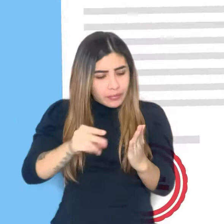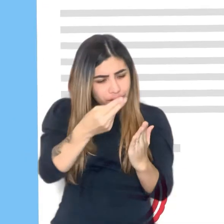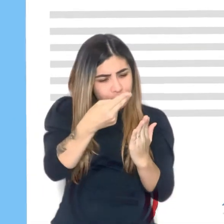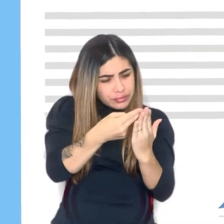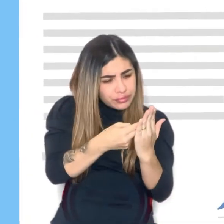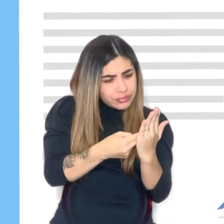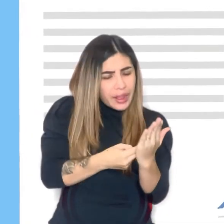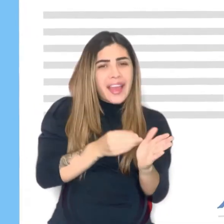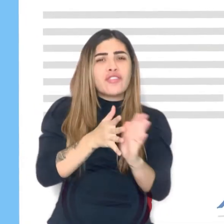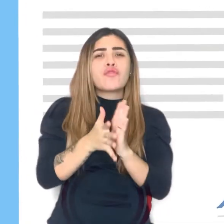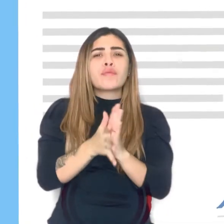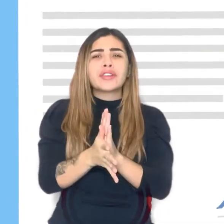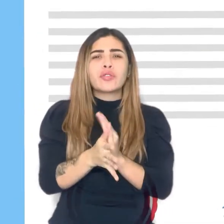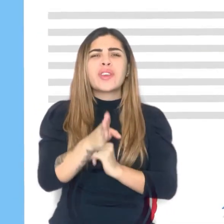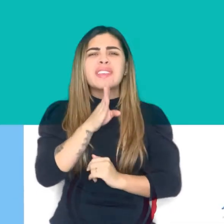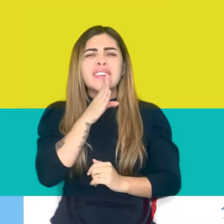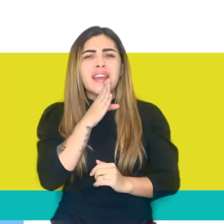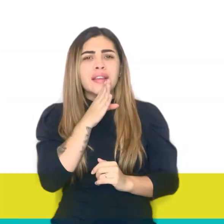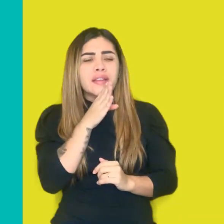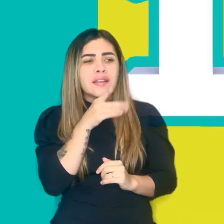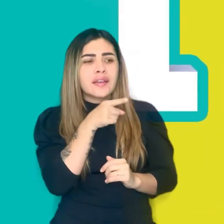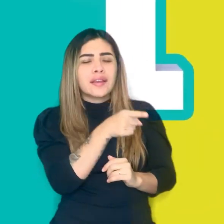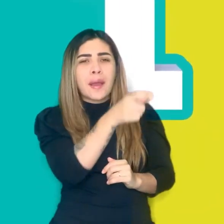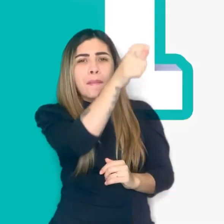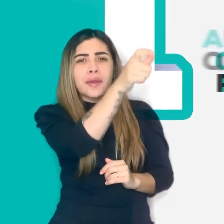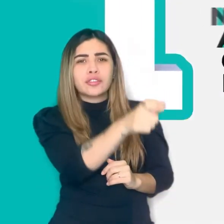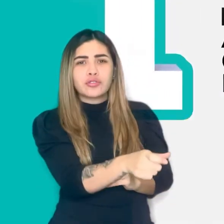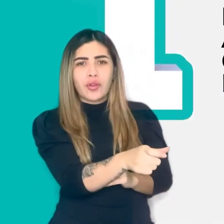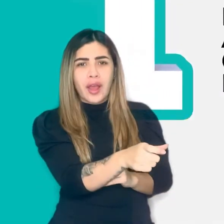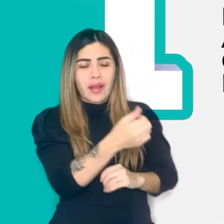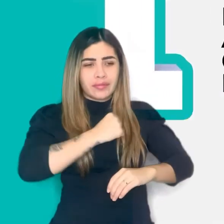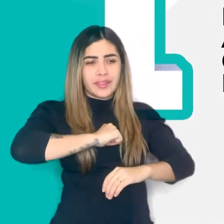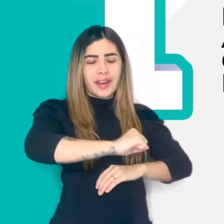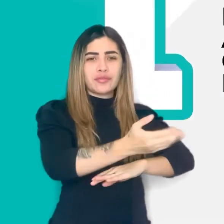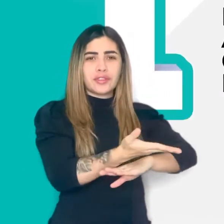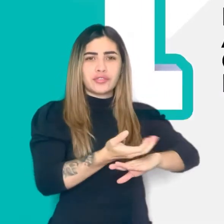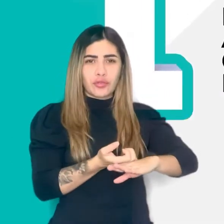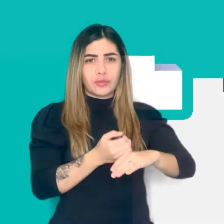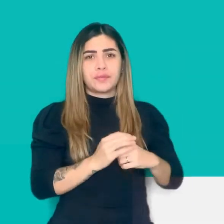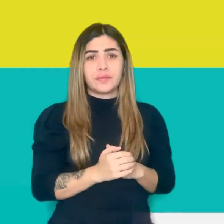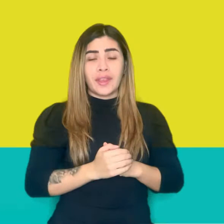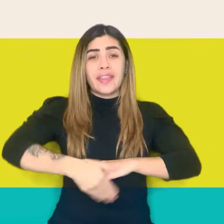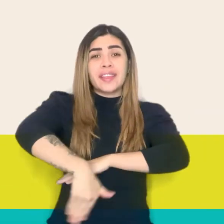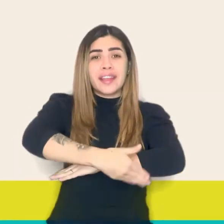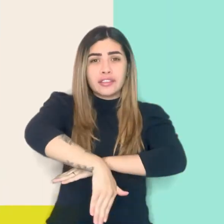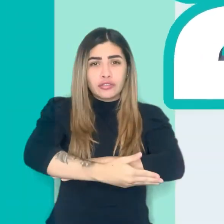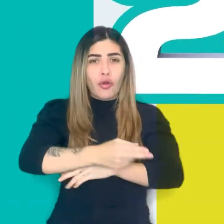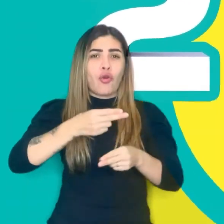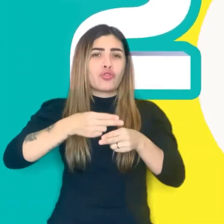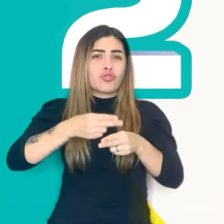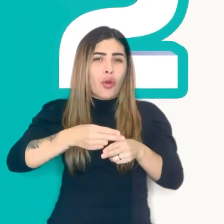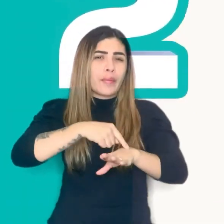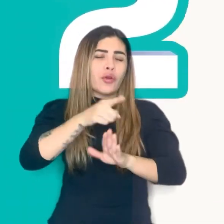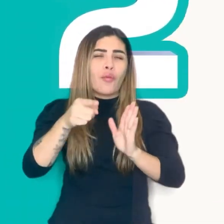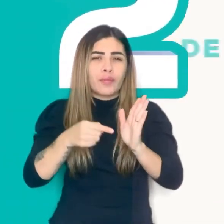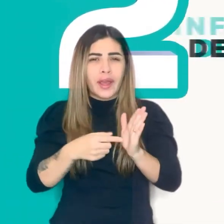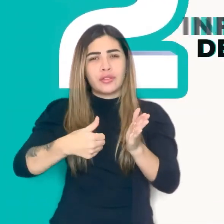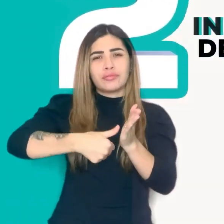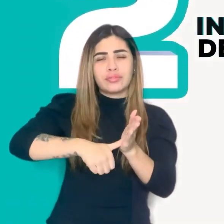información. Primero, nombre de la autoridad a la que se dirige la petición. Segundo, su información de contacto, nombre